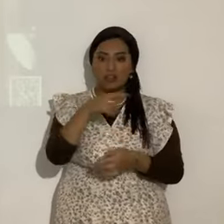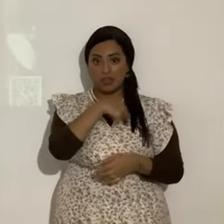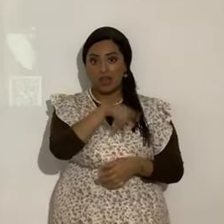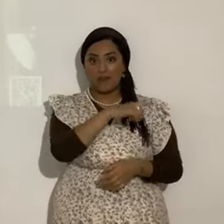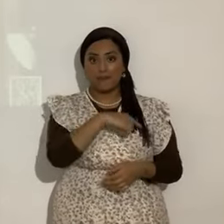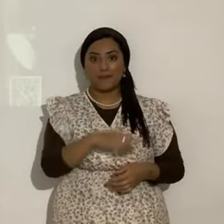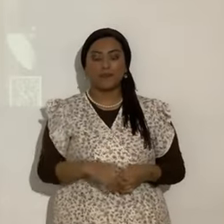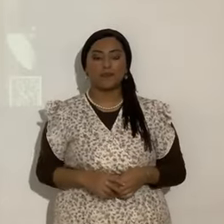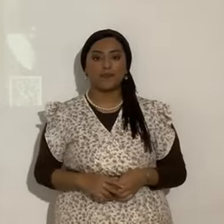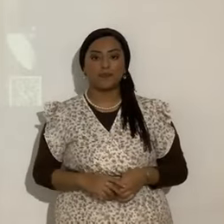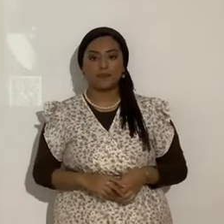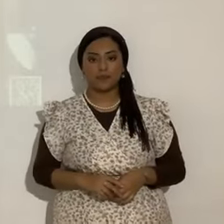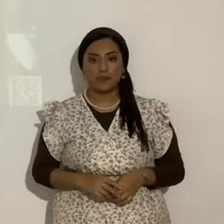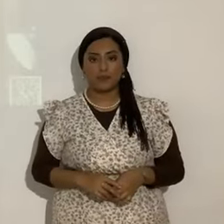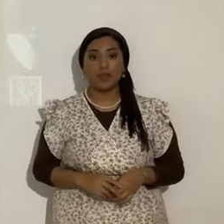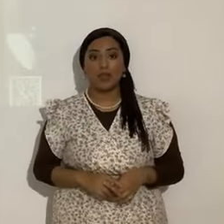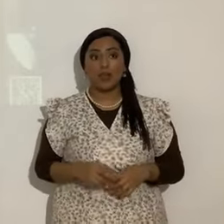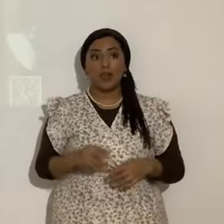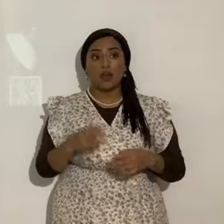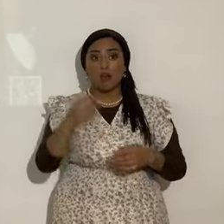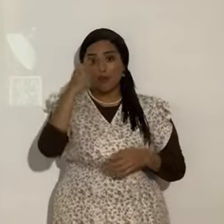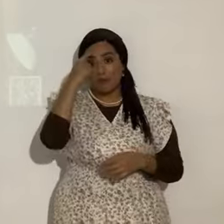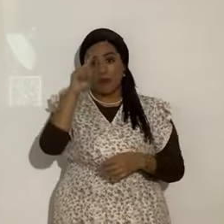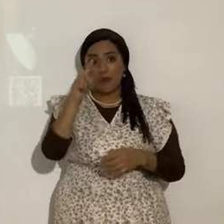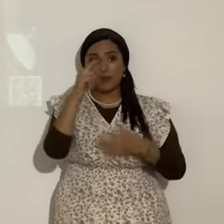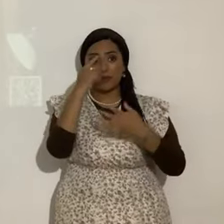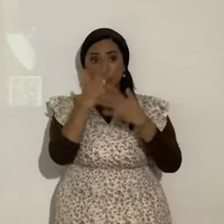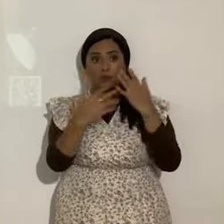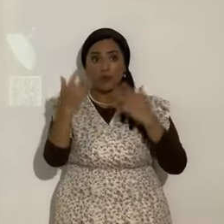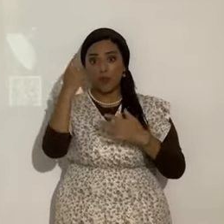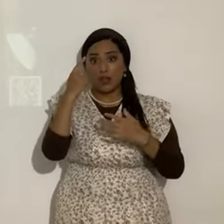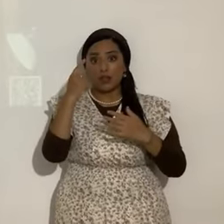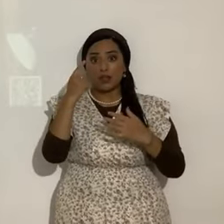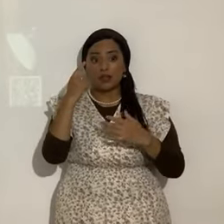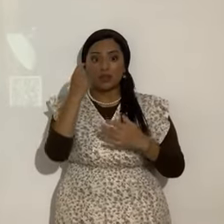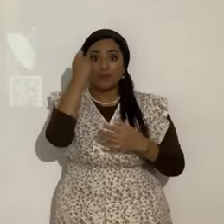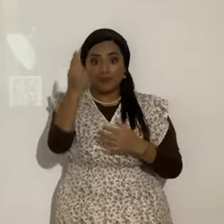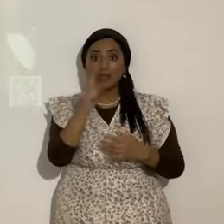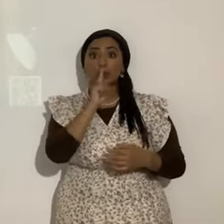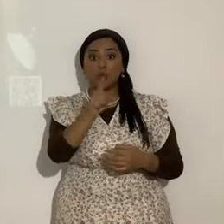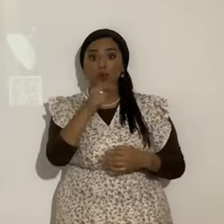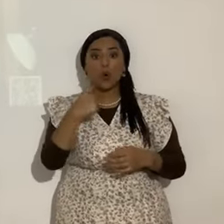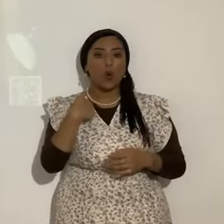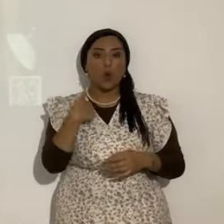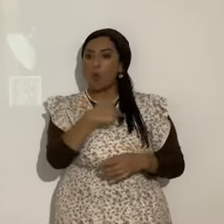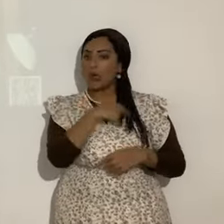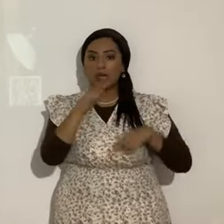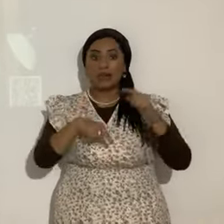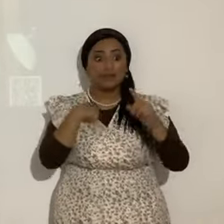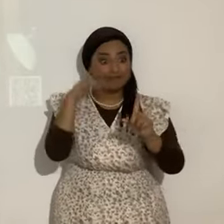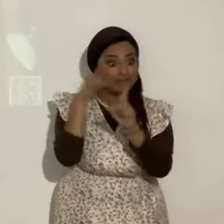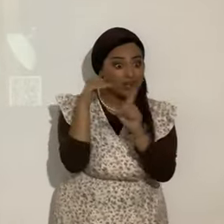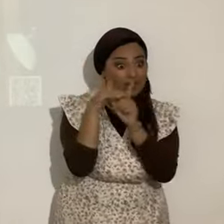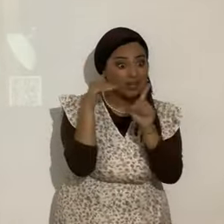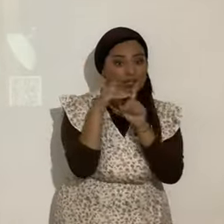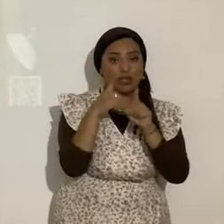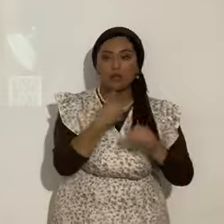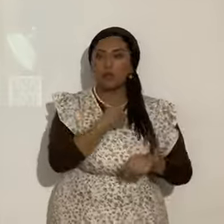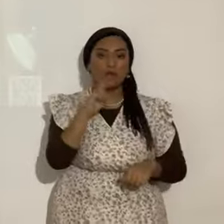La palabra de Yahweh. Alguien, para que alguien, para abrirle los ojos a alguien, nosotros no podemos. Solamente el espíritu de Yahweh puede hacer eso.